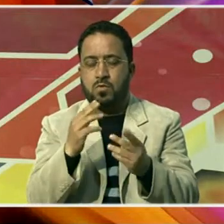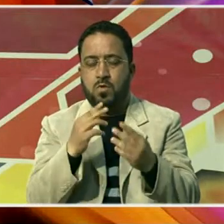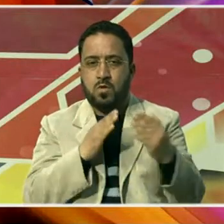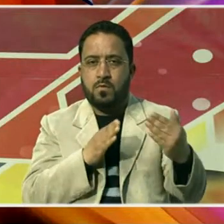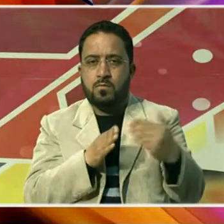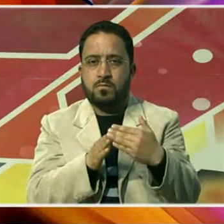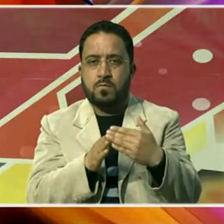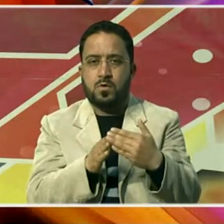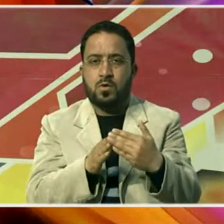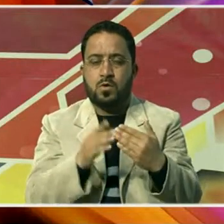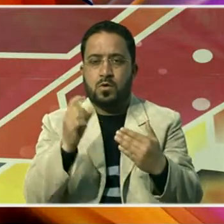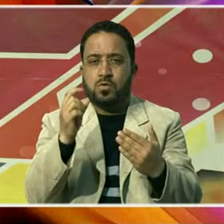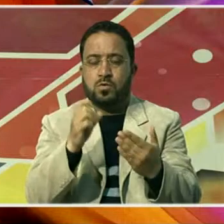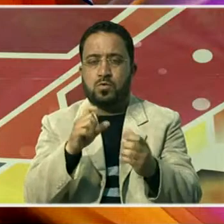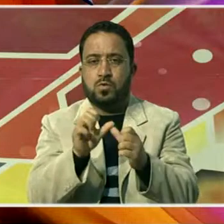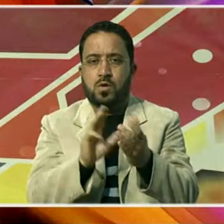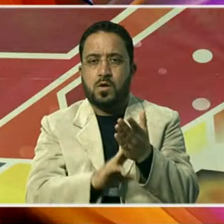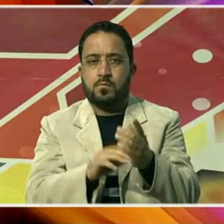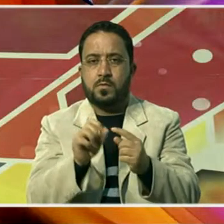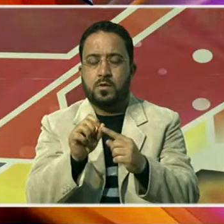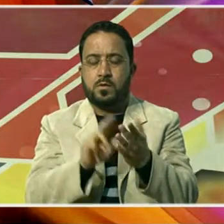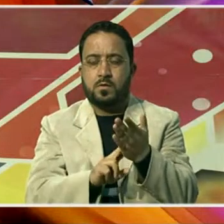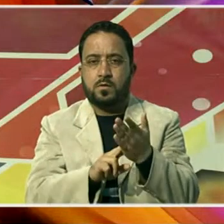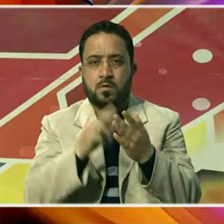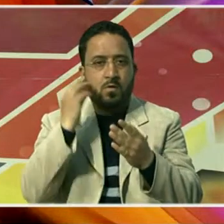کمیونٹی بیداری کے لیے بھی کہا